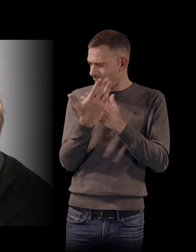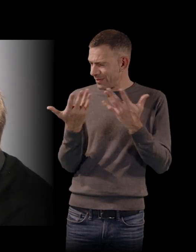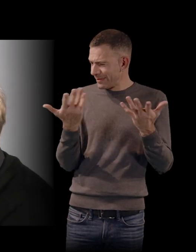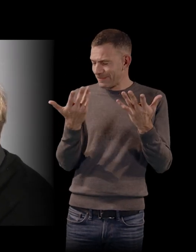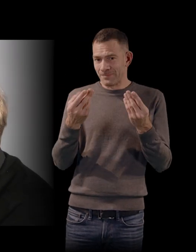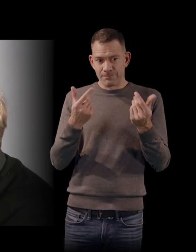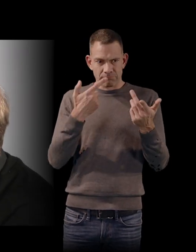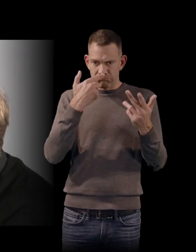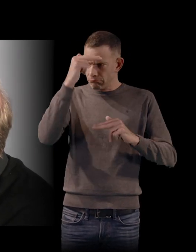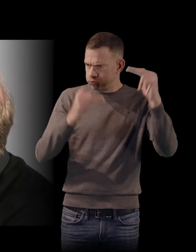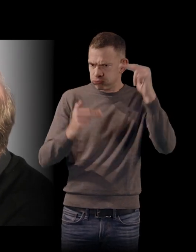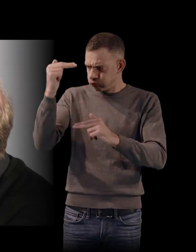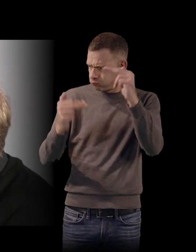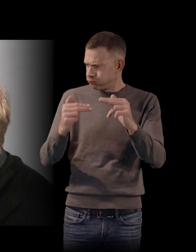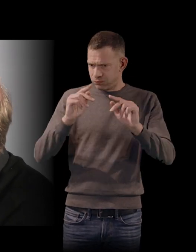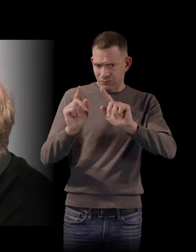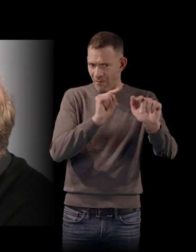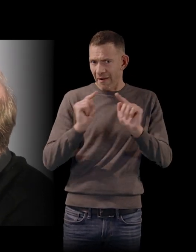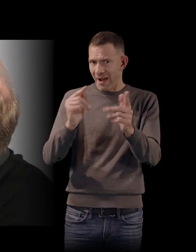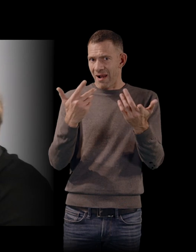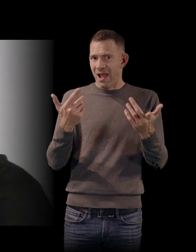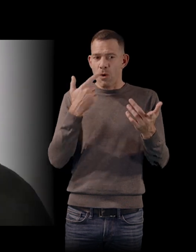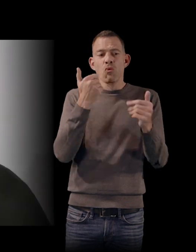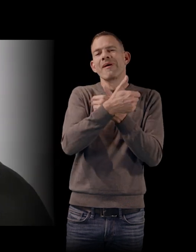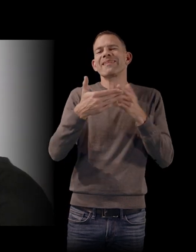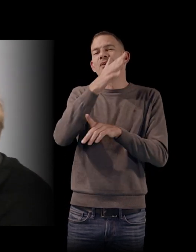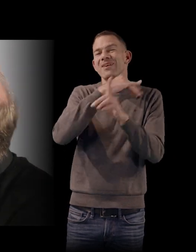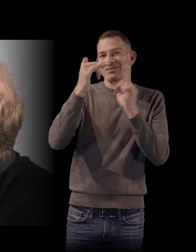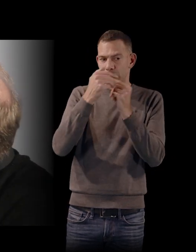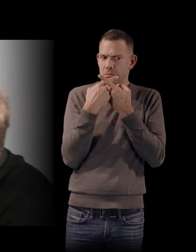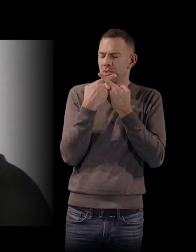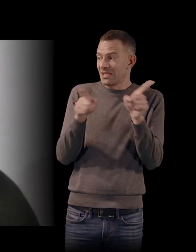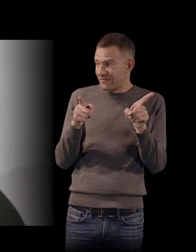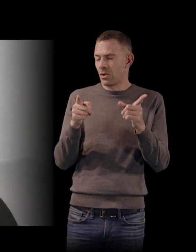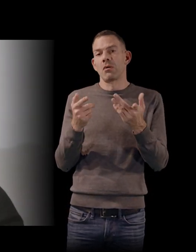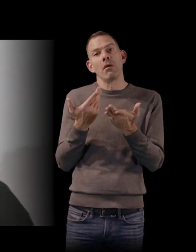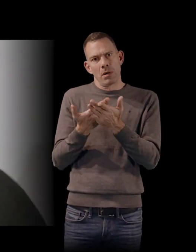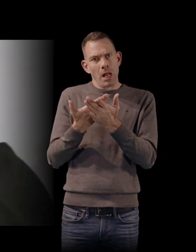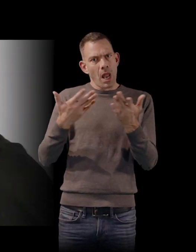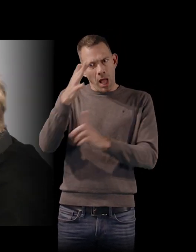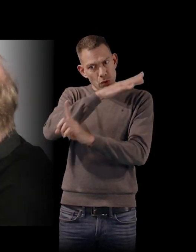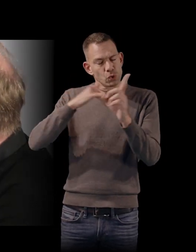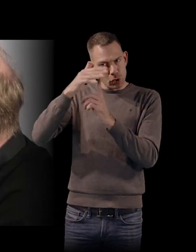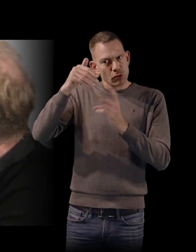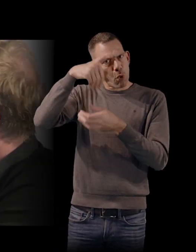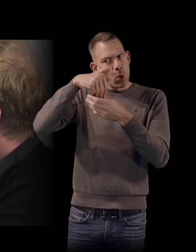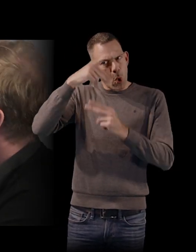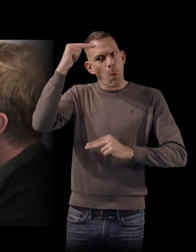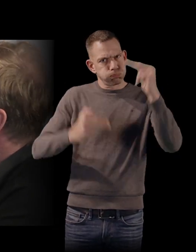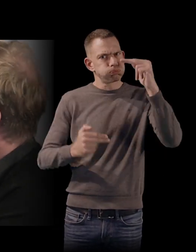inégalités ou, en tout cas, les différences de catégories sociales. C'est aussi une société qui est extrêmement inégalitaire où, en tout cas, il y a des très